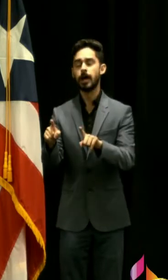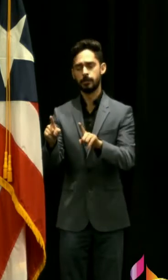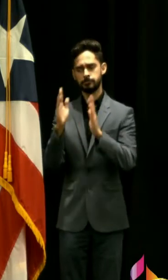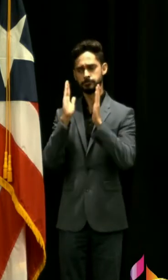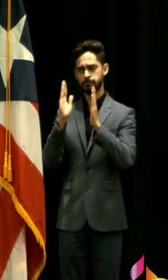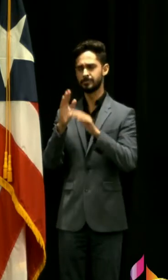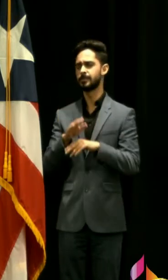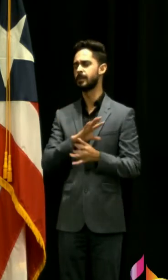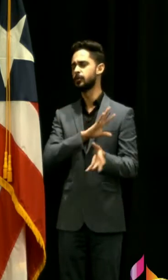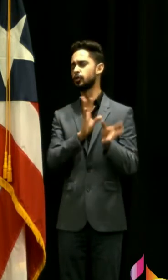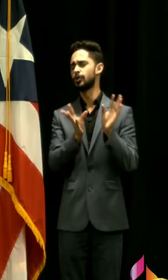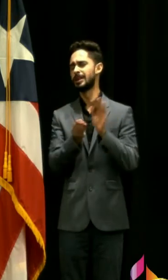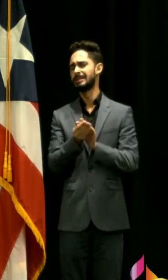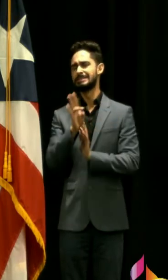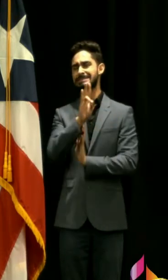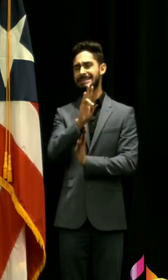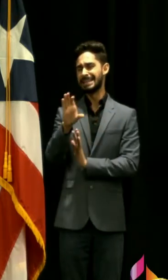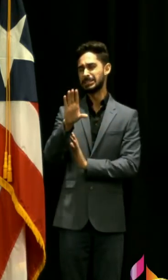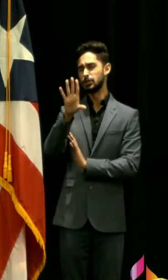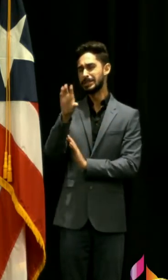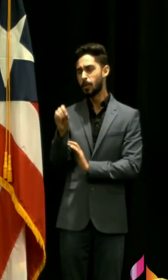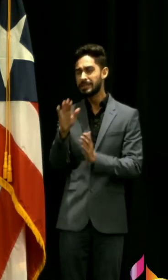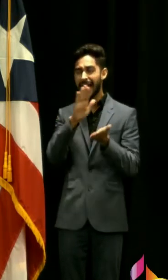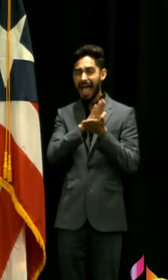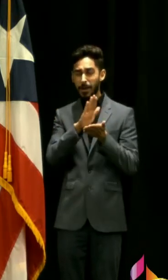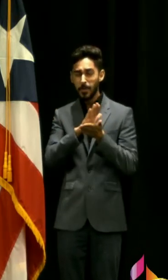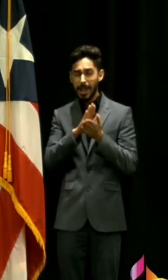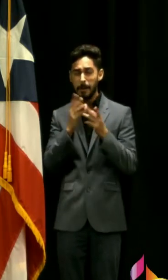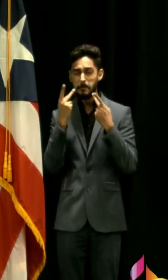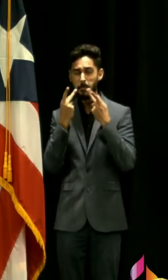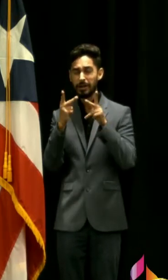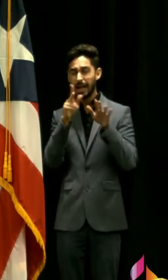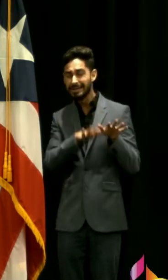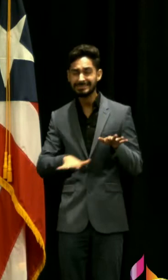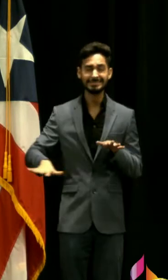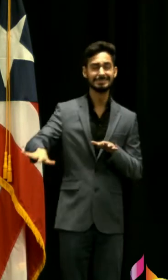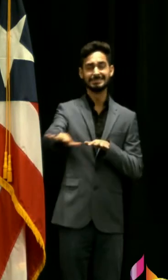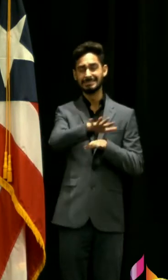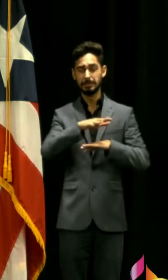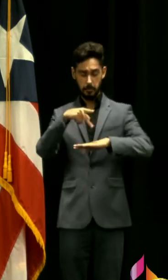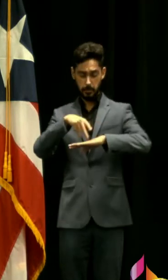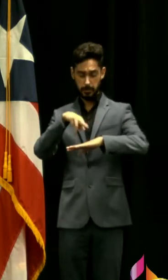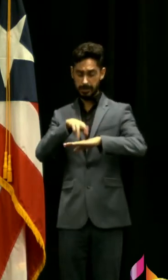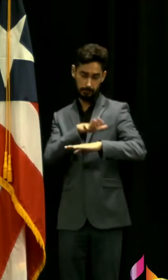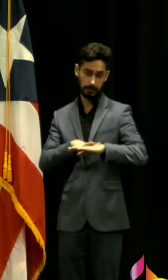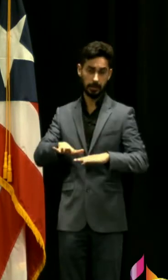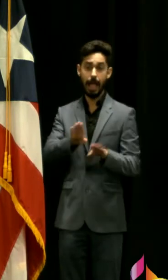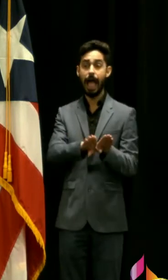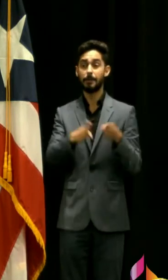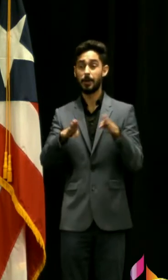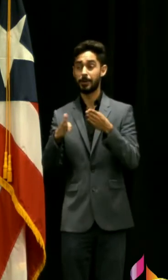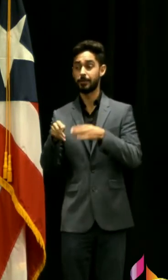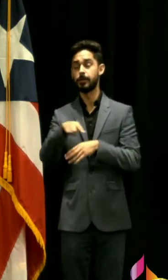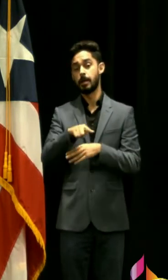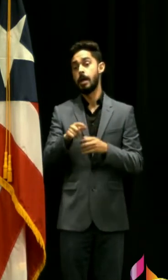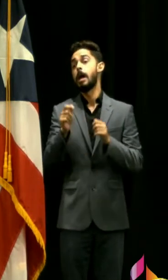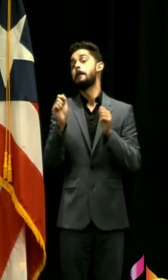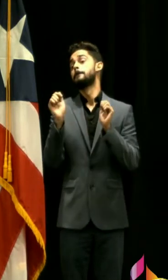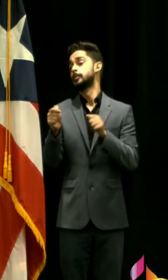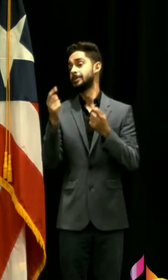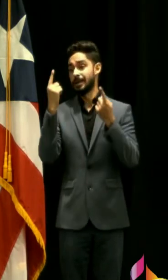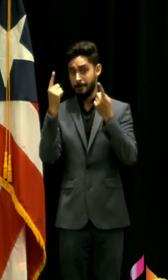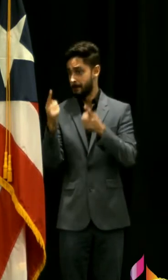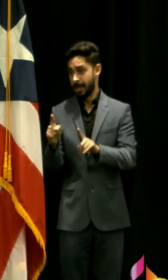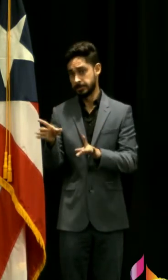son cerca de 750 planteles que salieron o sea que puedes tener alguna situación que atender lo importante es actuar